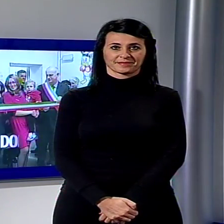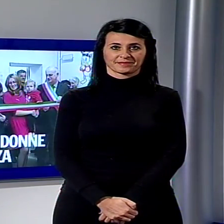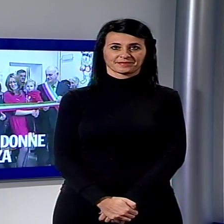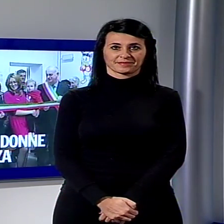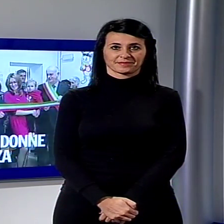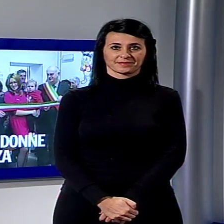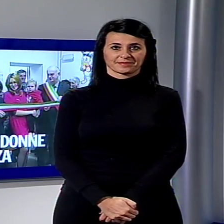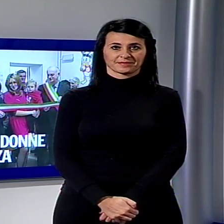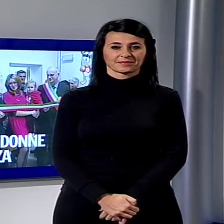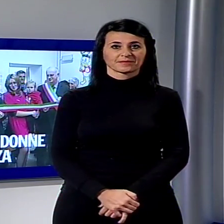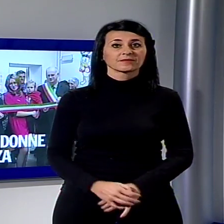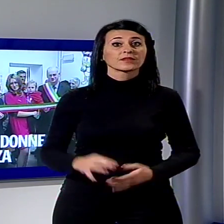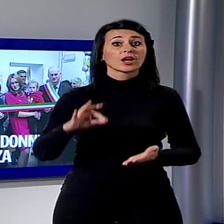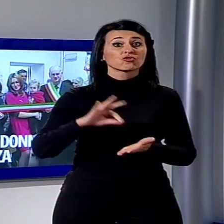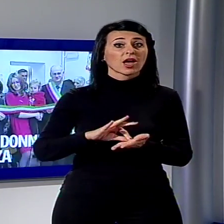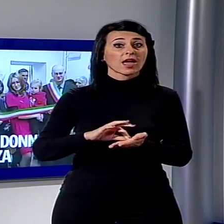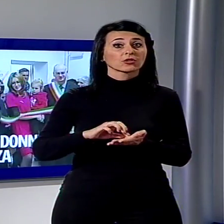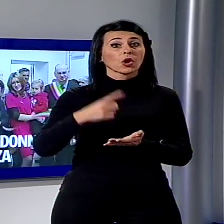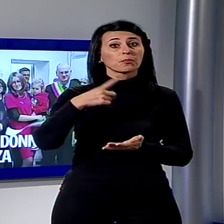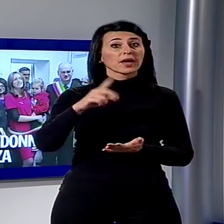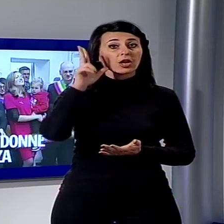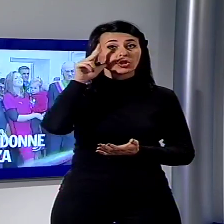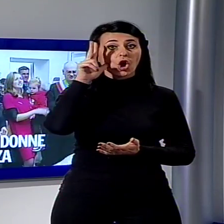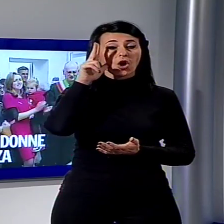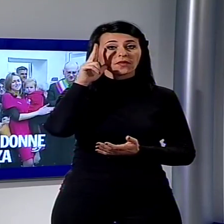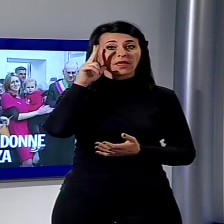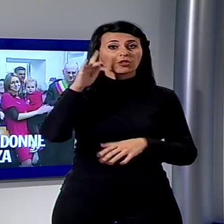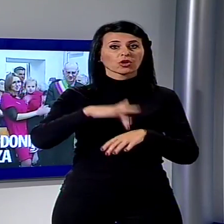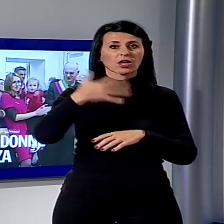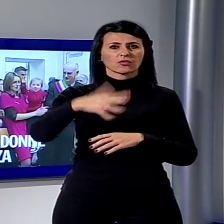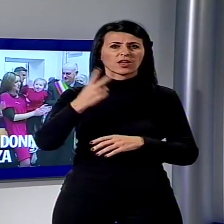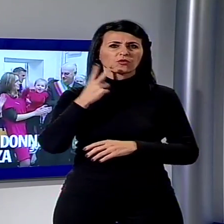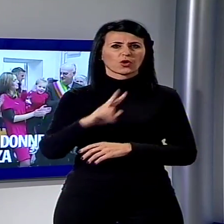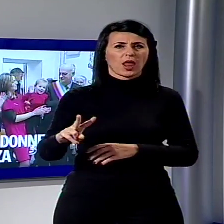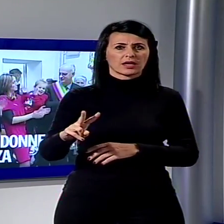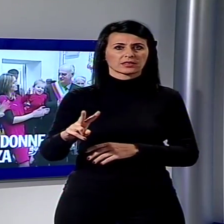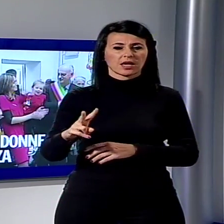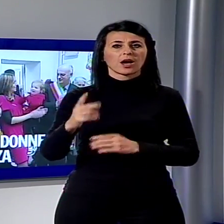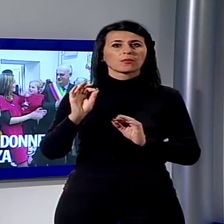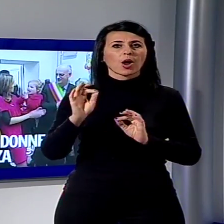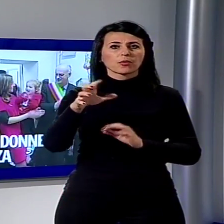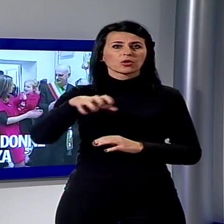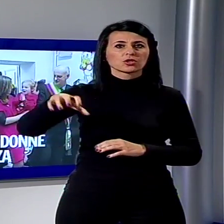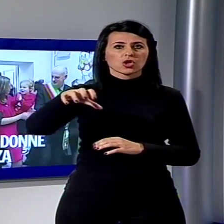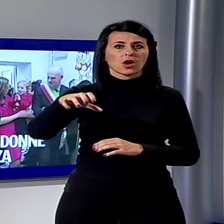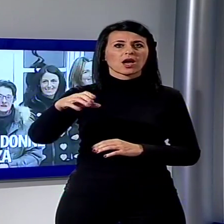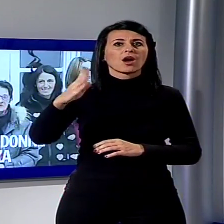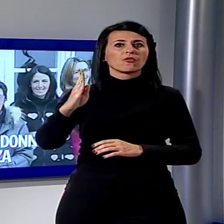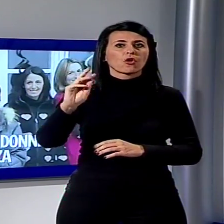Un centro per le donne vittime di violenza, taglio del nastro a Fornaci per il nuovo sportello di ascolto gestito dall